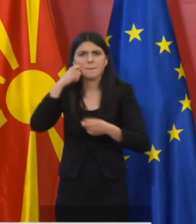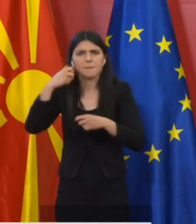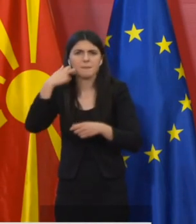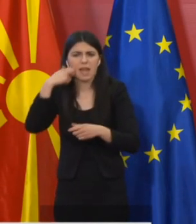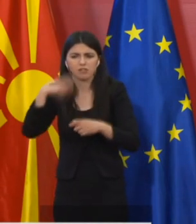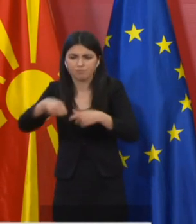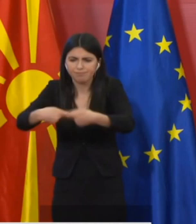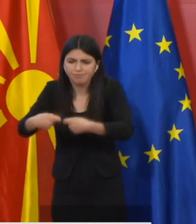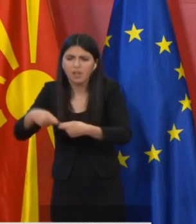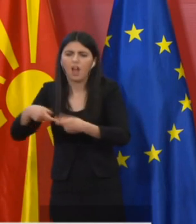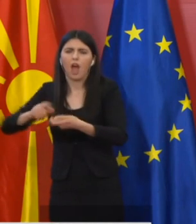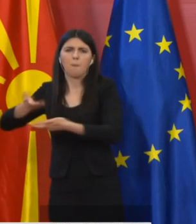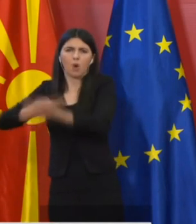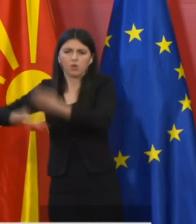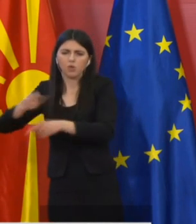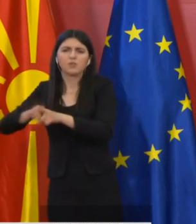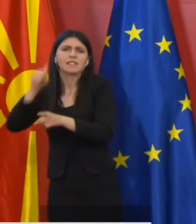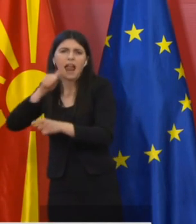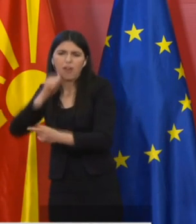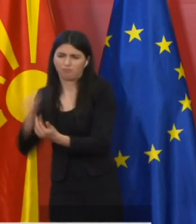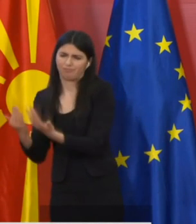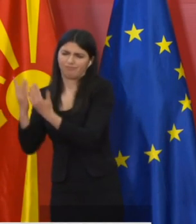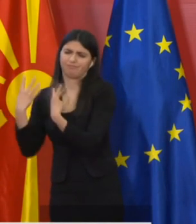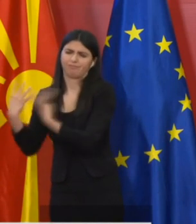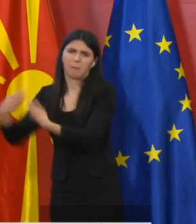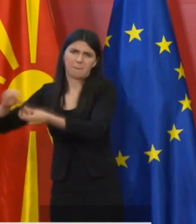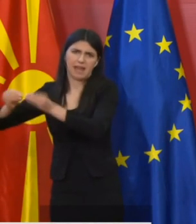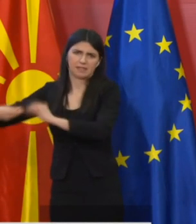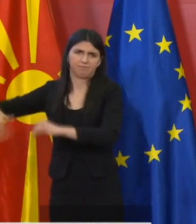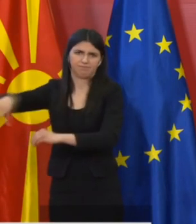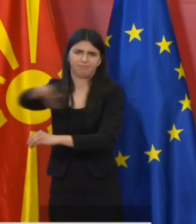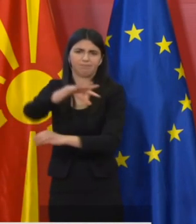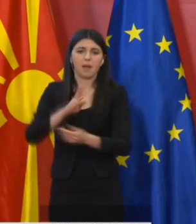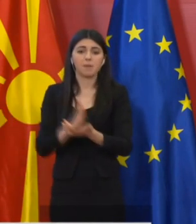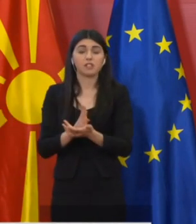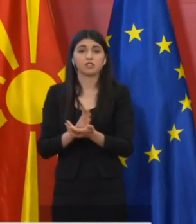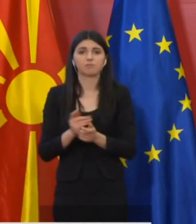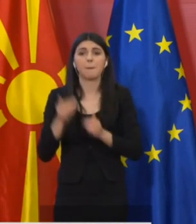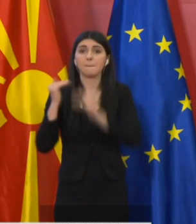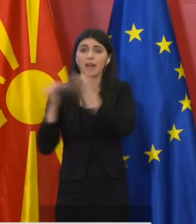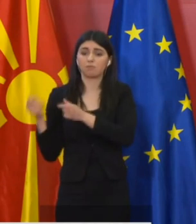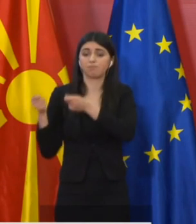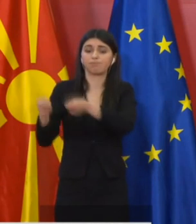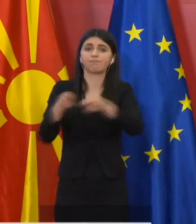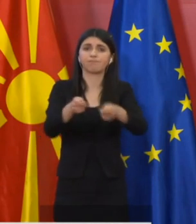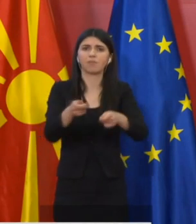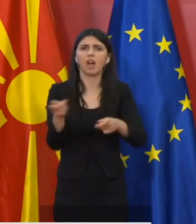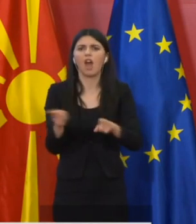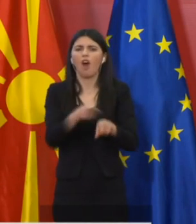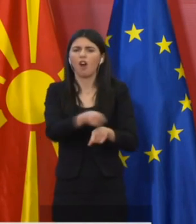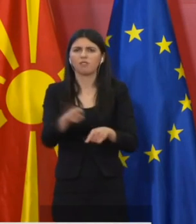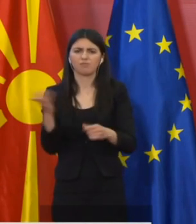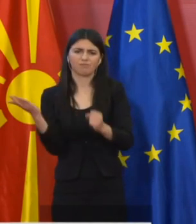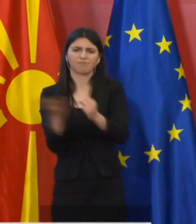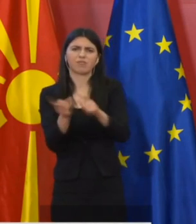производствени објекти и зелени пазари. Прито изречени се 22 мерки, најчесто поради не